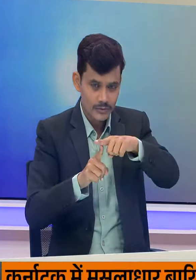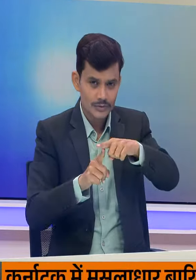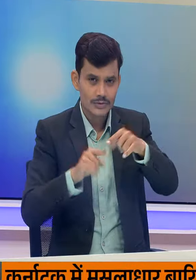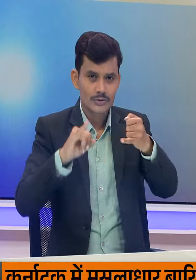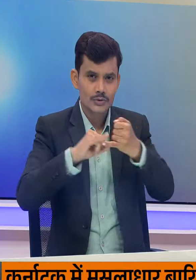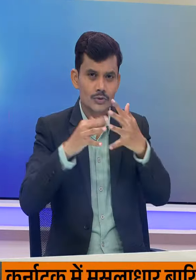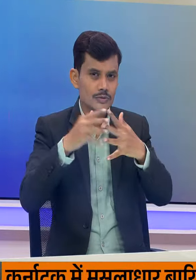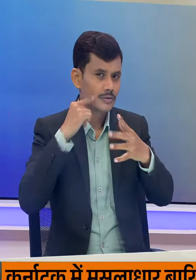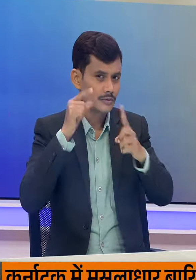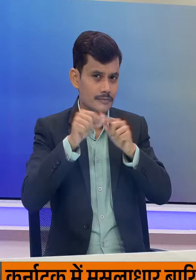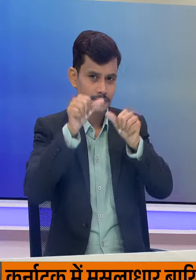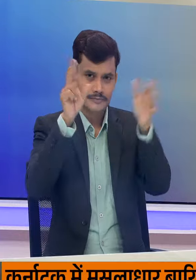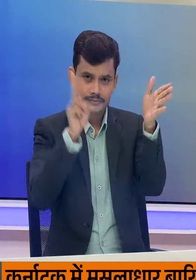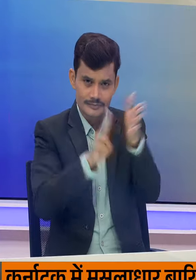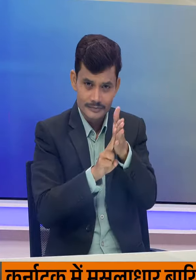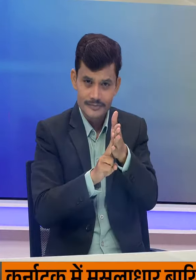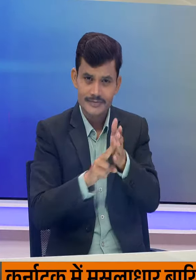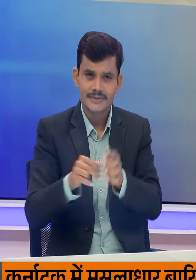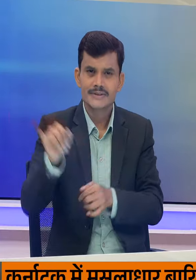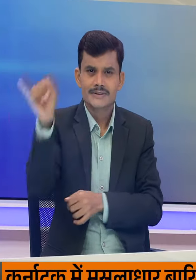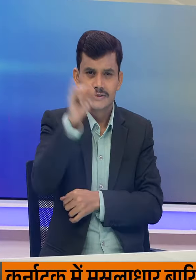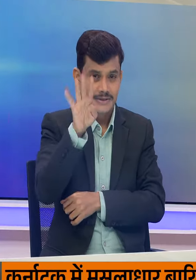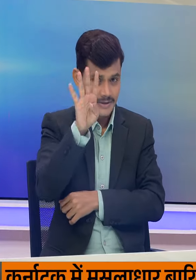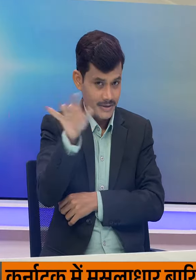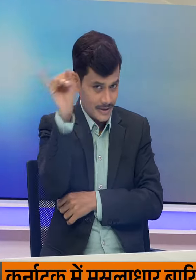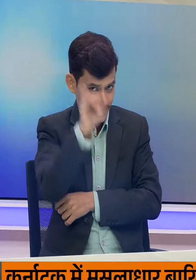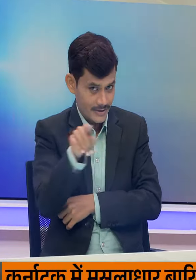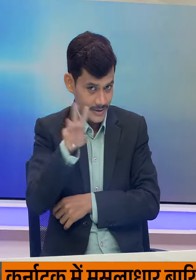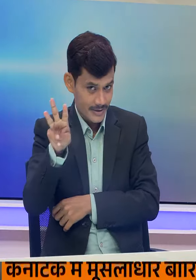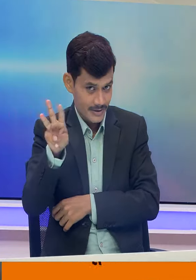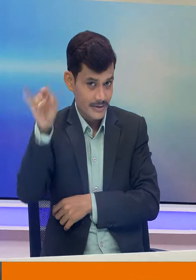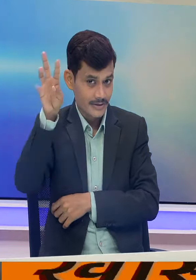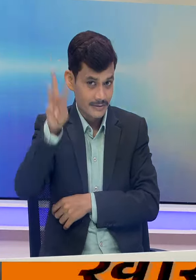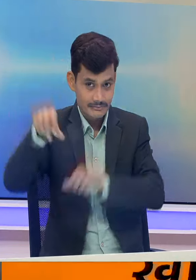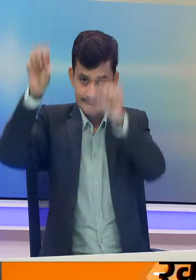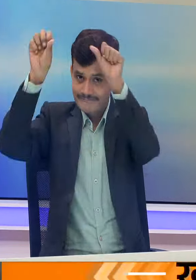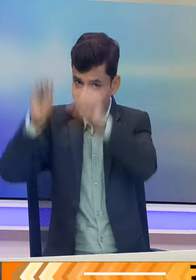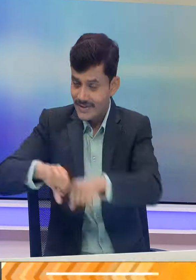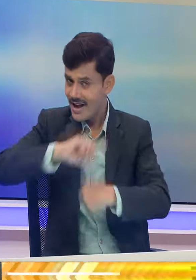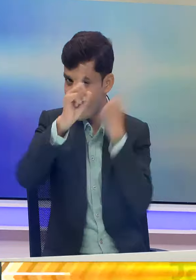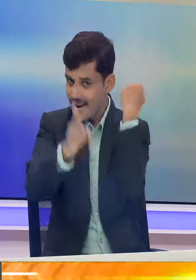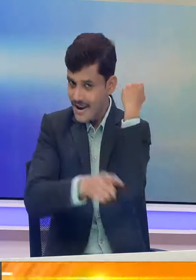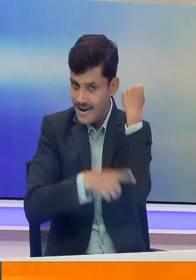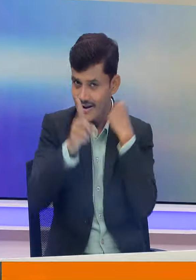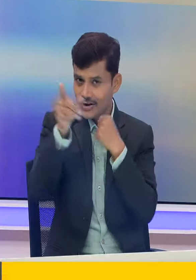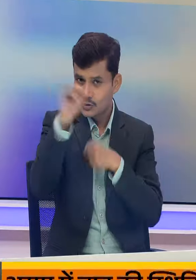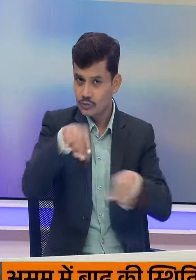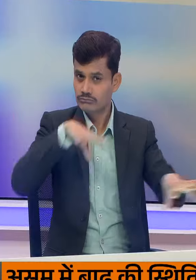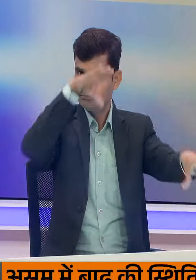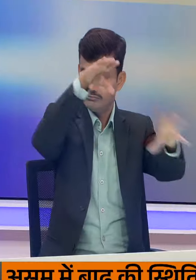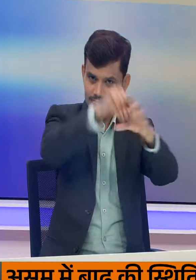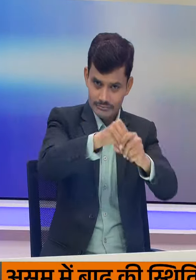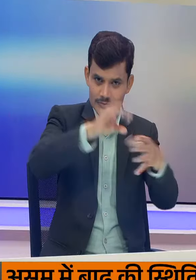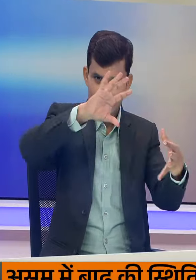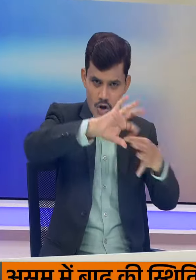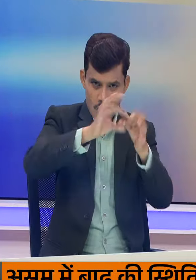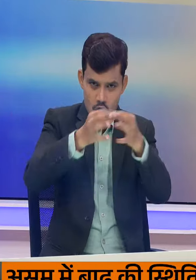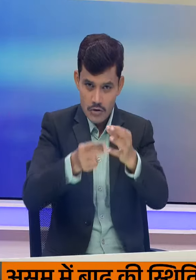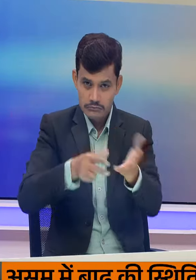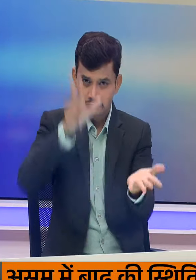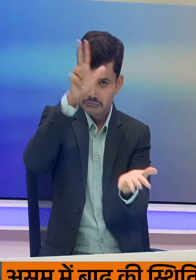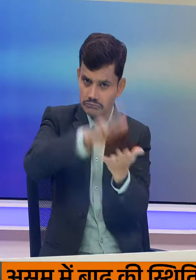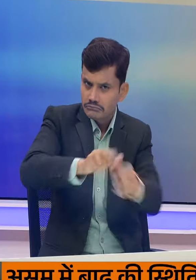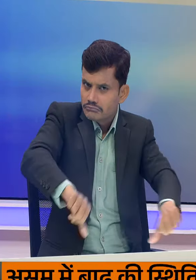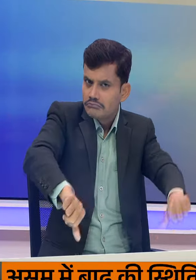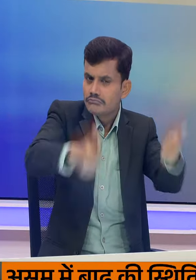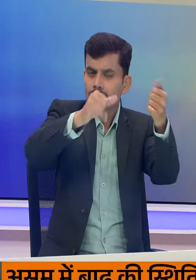ऐलियास यमेर को 6-4-6-3 से हरा कर अंतिम सोहला में अपनी जगा बनाई थी उलम्पिक के लिए क्वालिफाई कर चुके सुमित